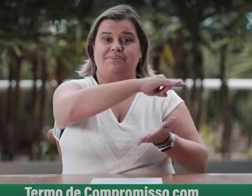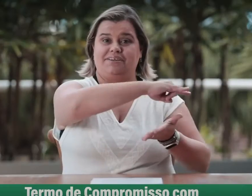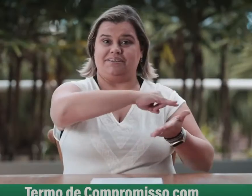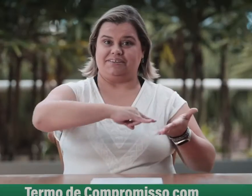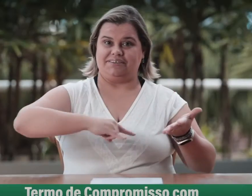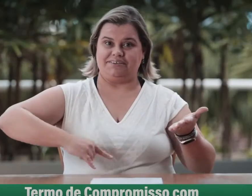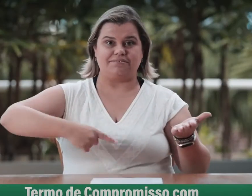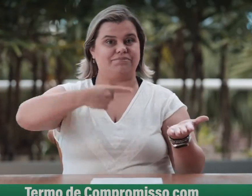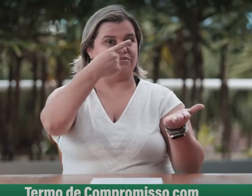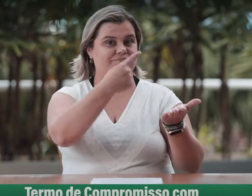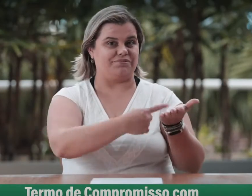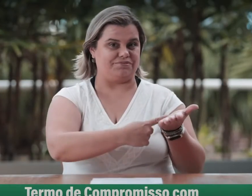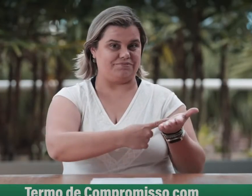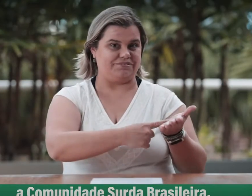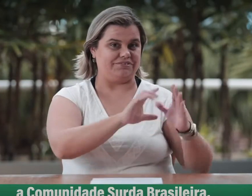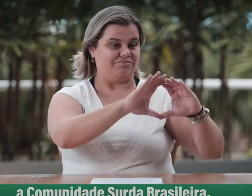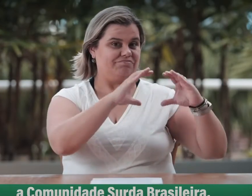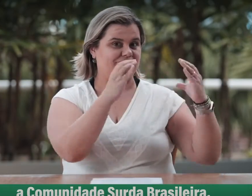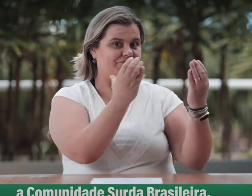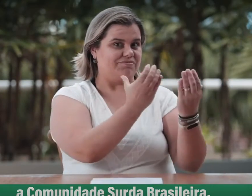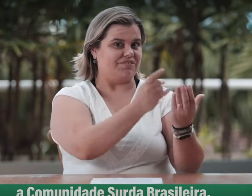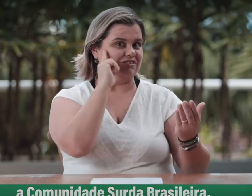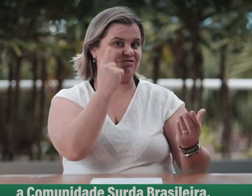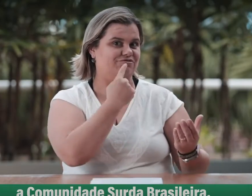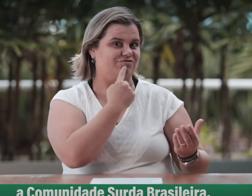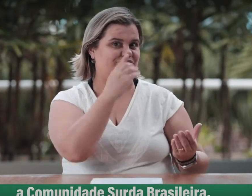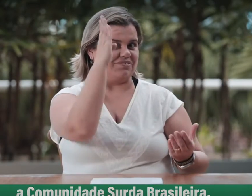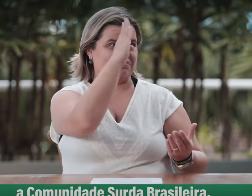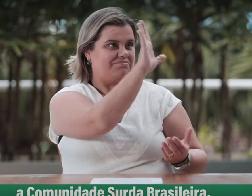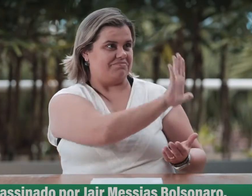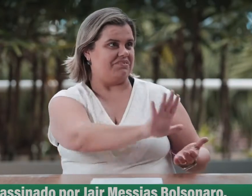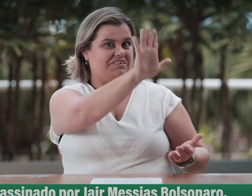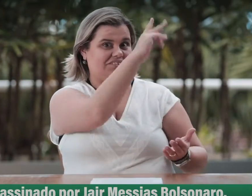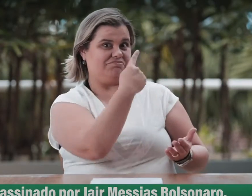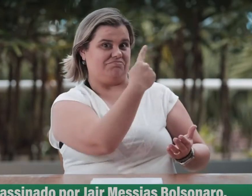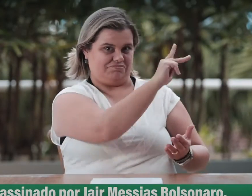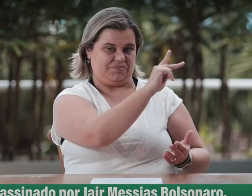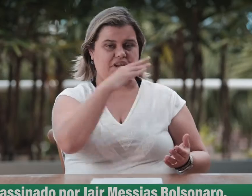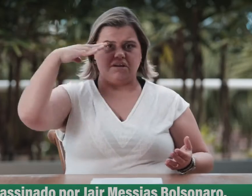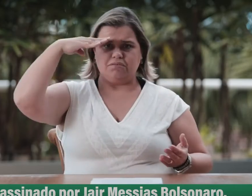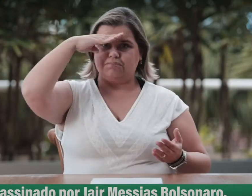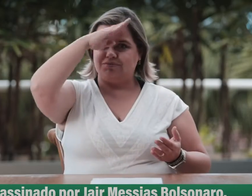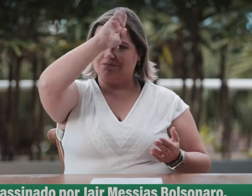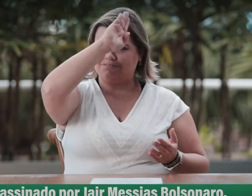Termo de compromisso com a comunidade surda brasileira, assinado por Jair Bolsonaro.